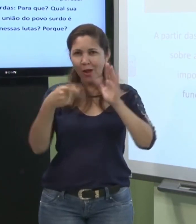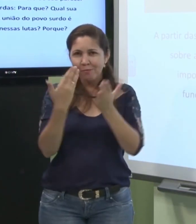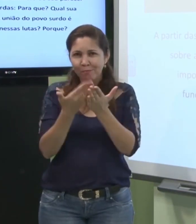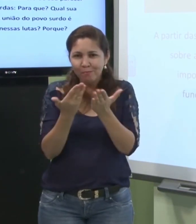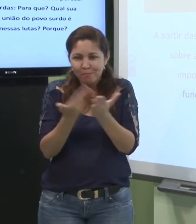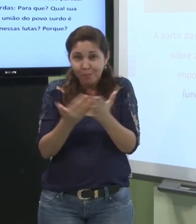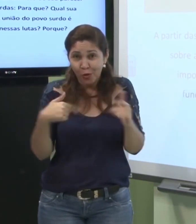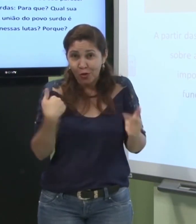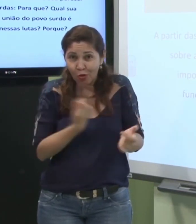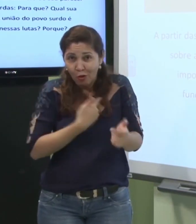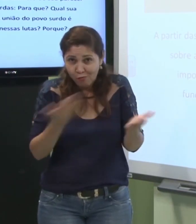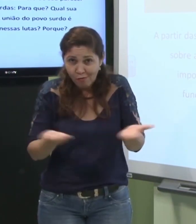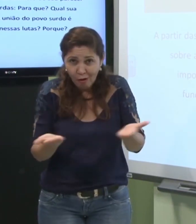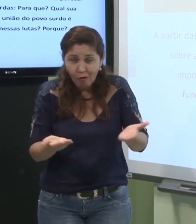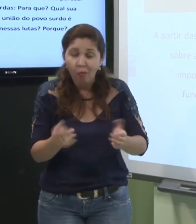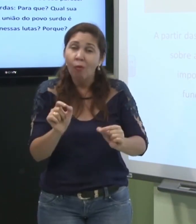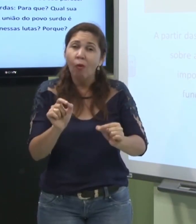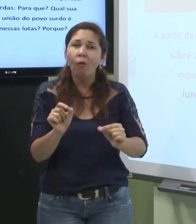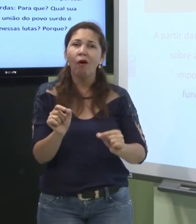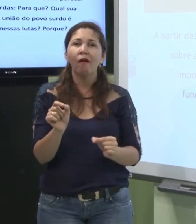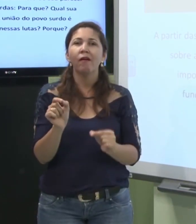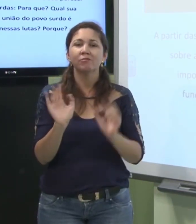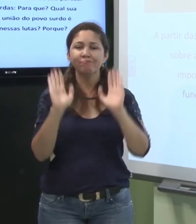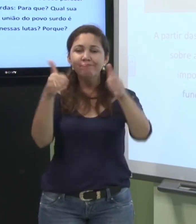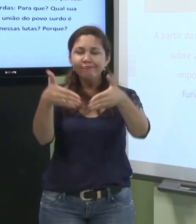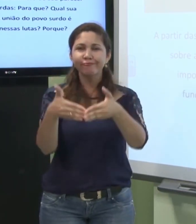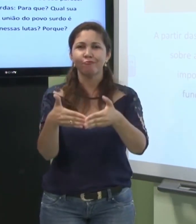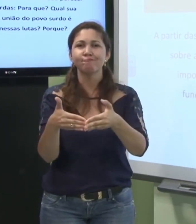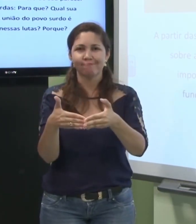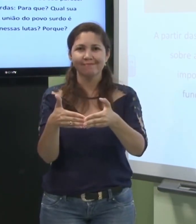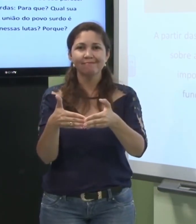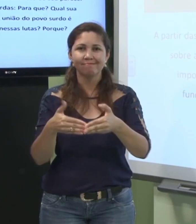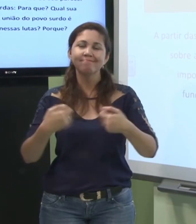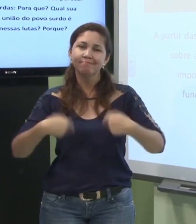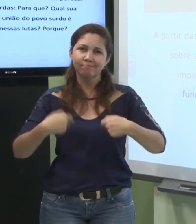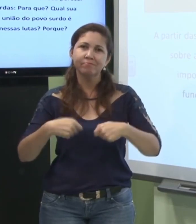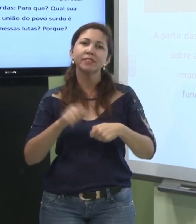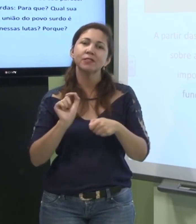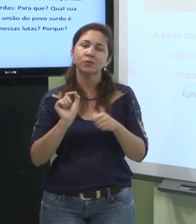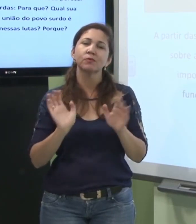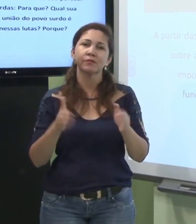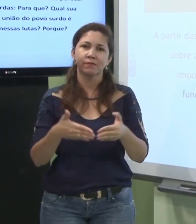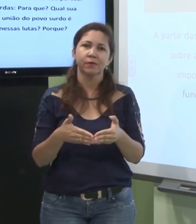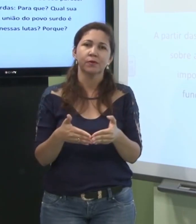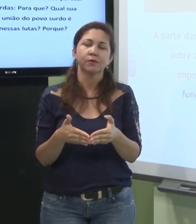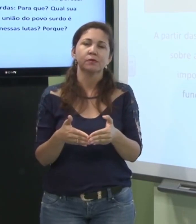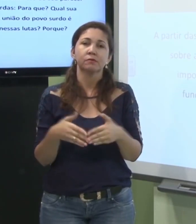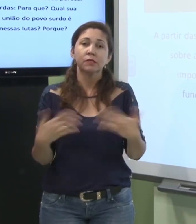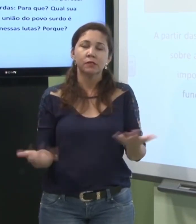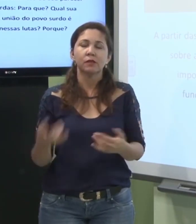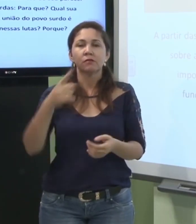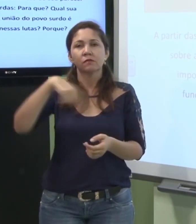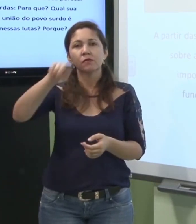nossa videoaula é já tem um fórum